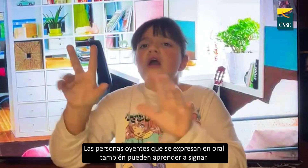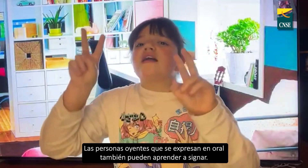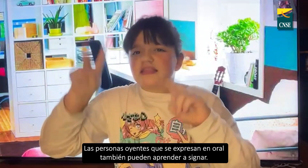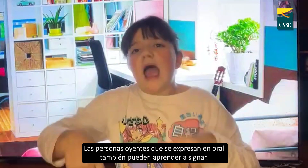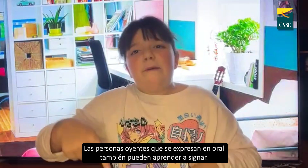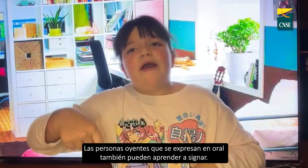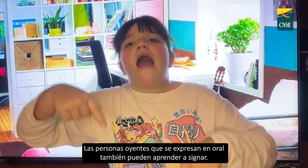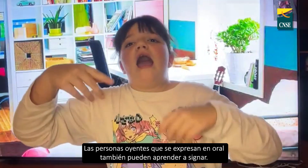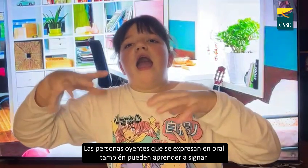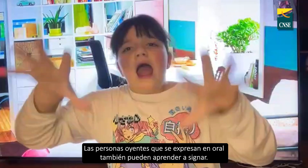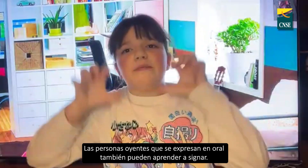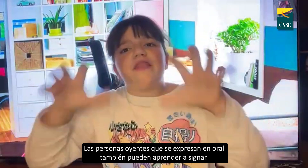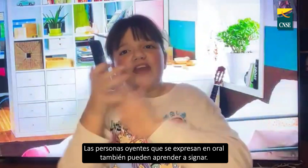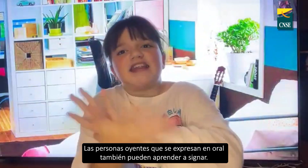pueden aprender a asignar.